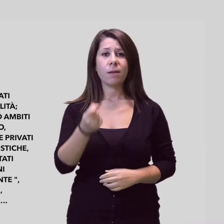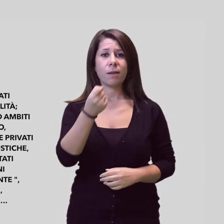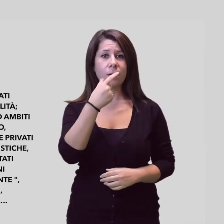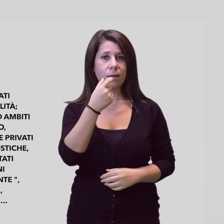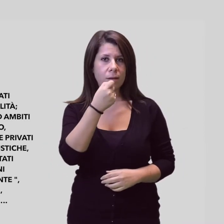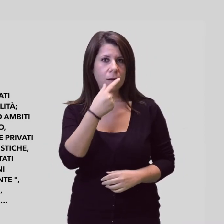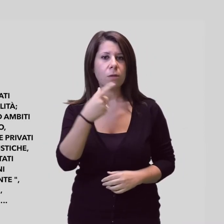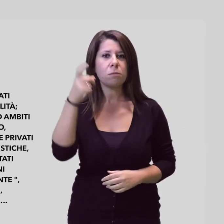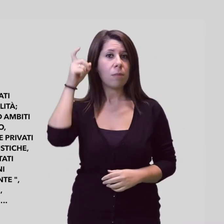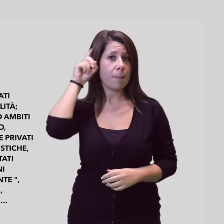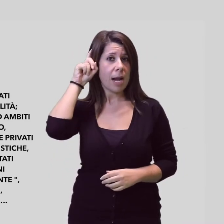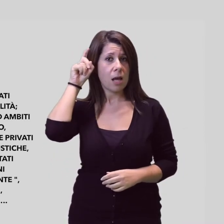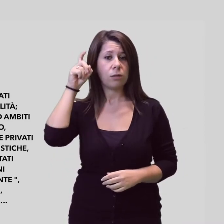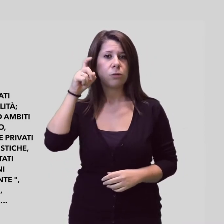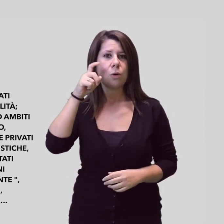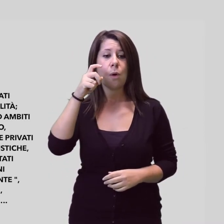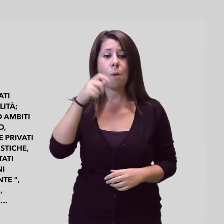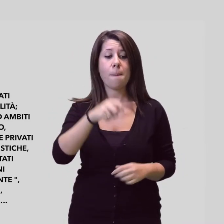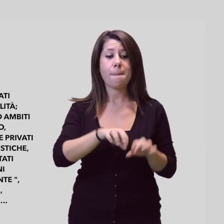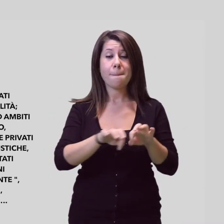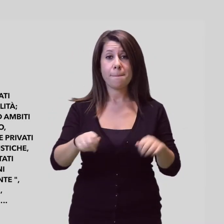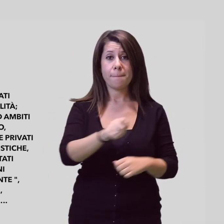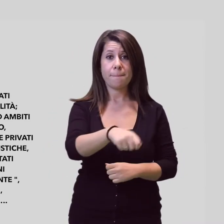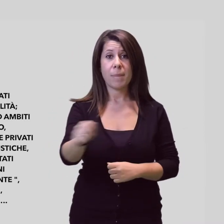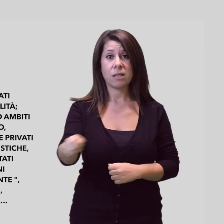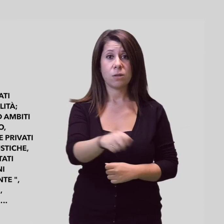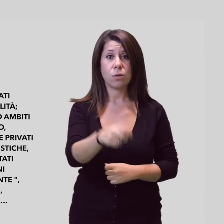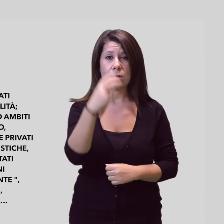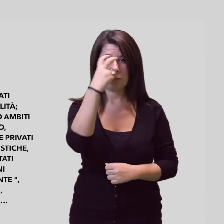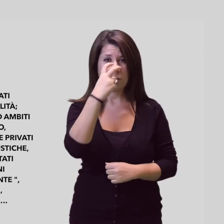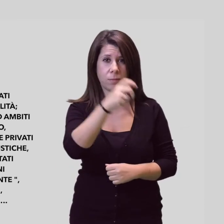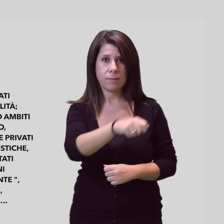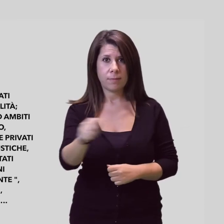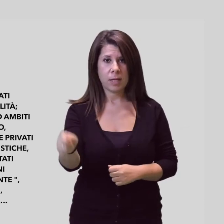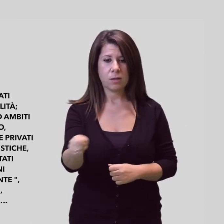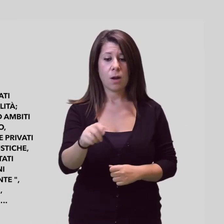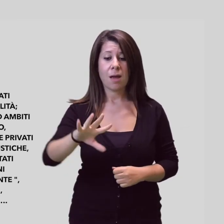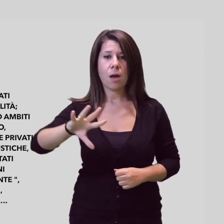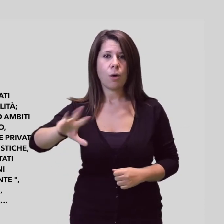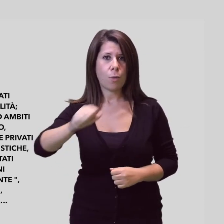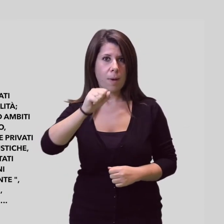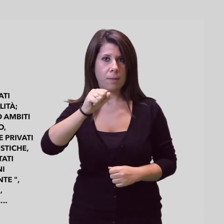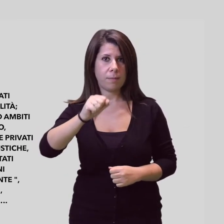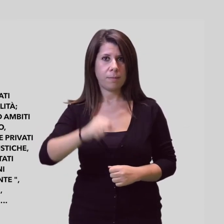Essere privati di ausili come i farmaci, le protesi acustiche, il bastone per ciechi